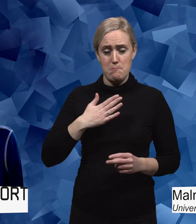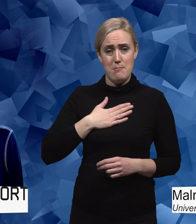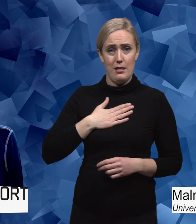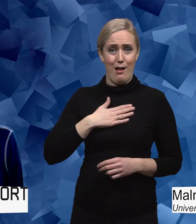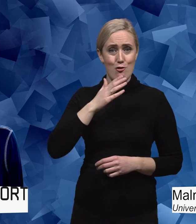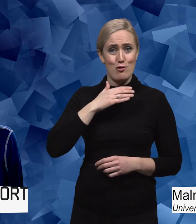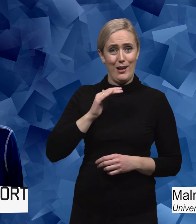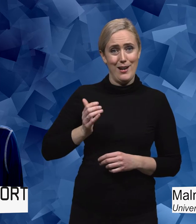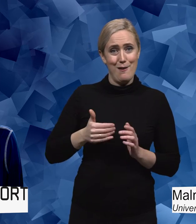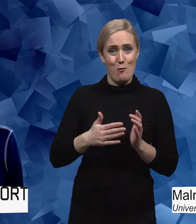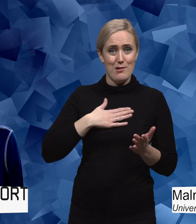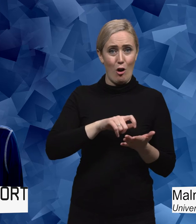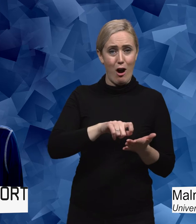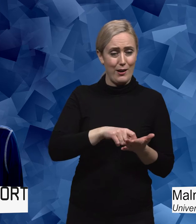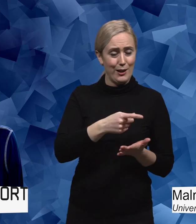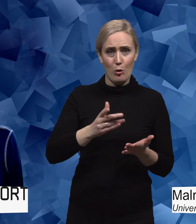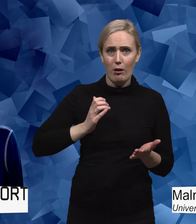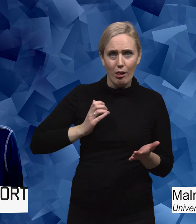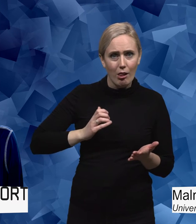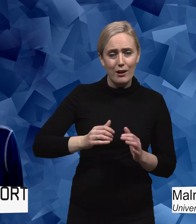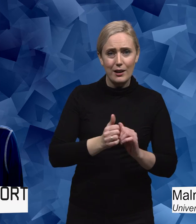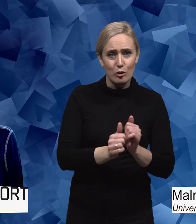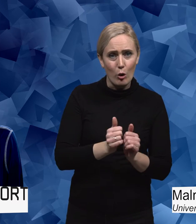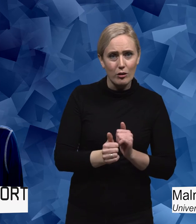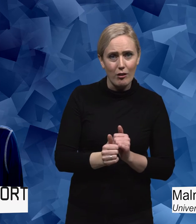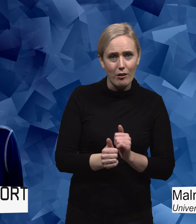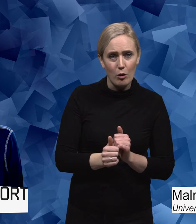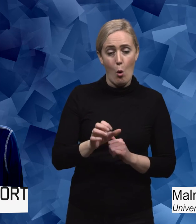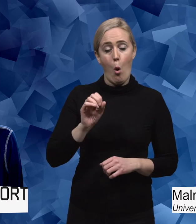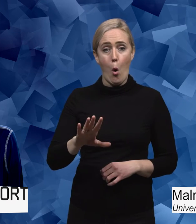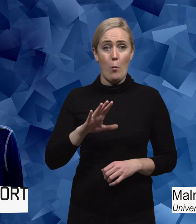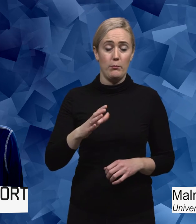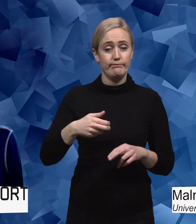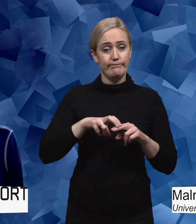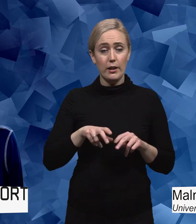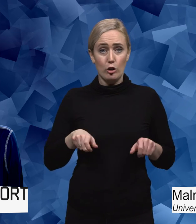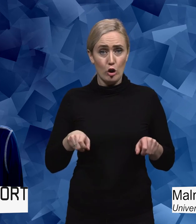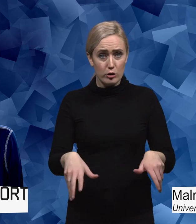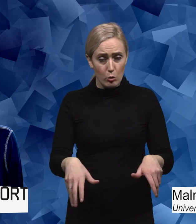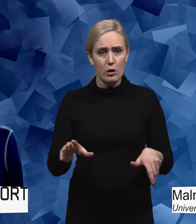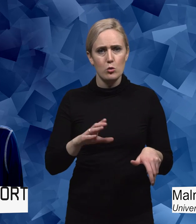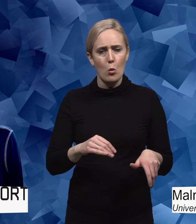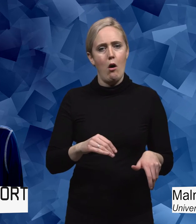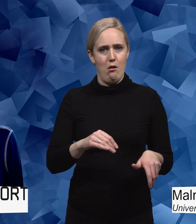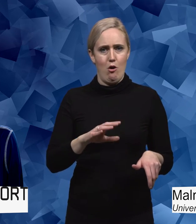avhandlingen då hade. Och ofta är de ju också experter på... Om man är rullstolsburen så kan man ju väldigt mycket om hur en rullstol